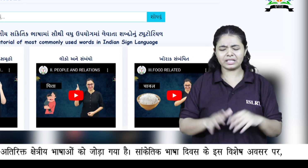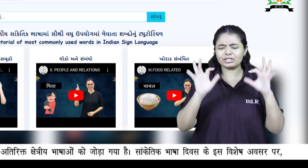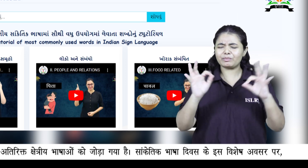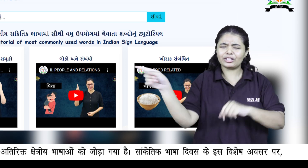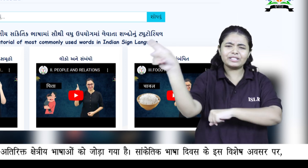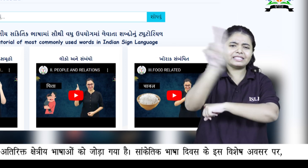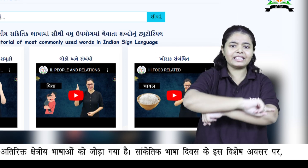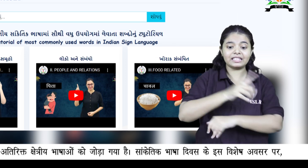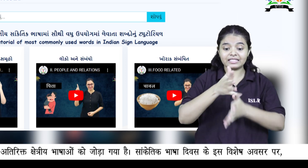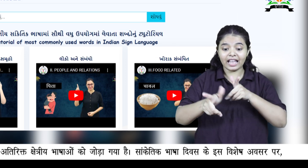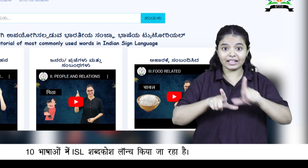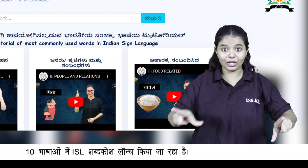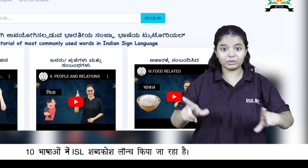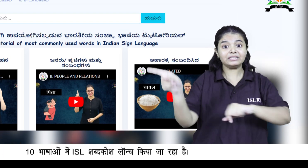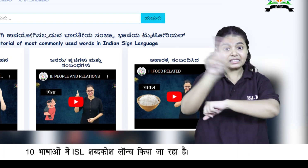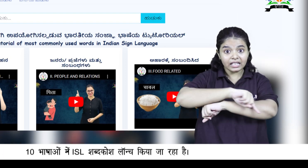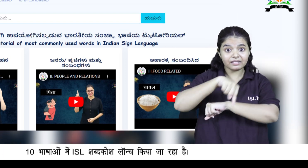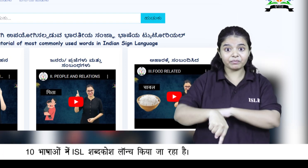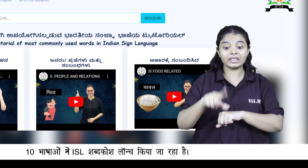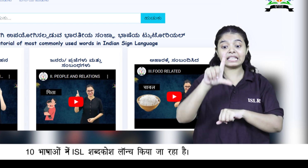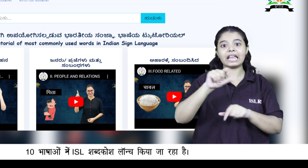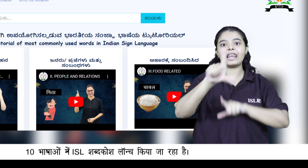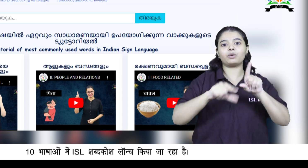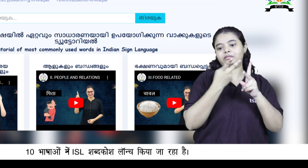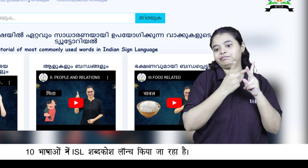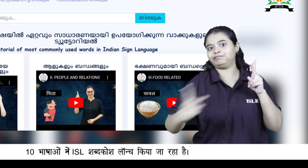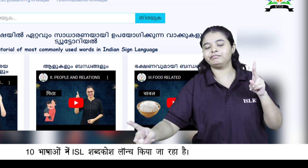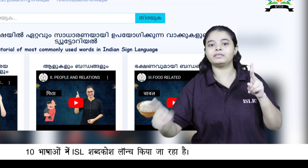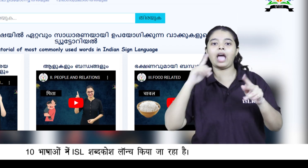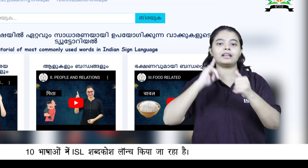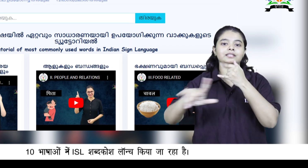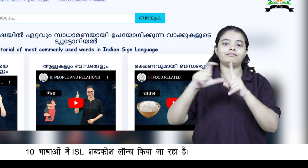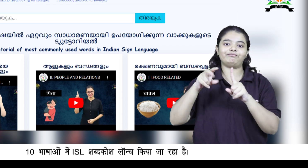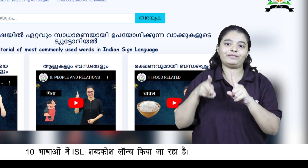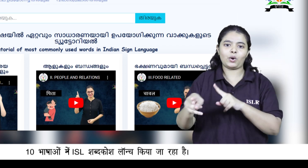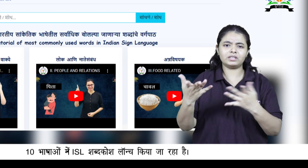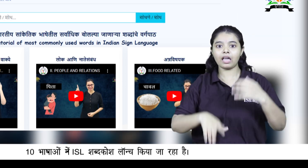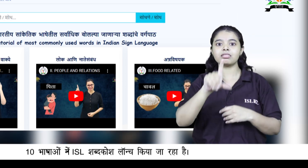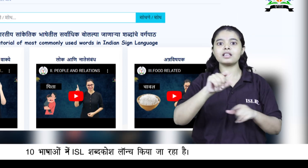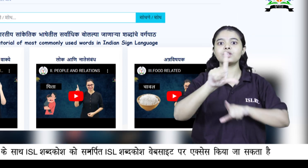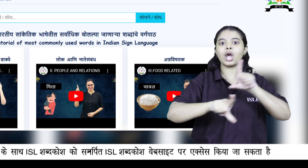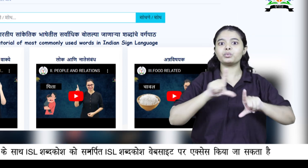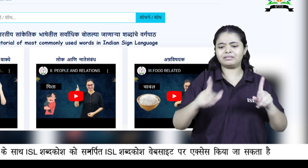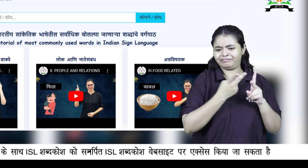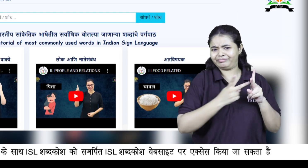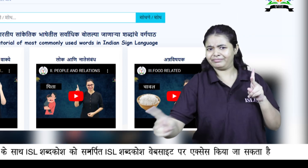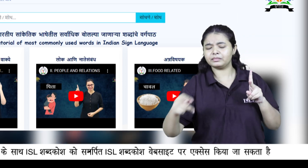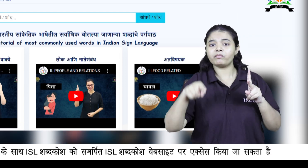के इस विशेश अवसर पर दस भाशाओं में ISL शब्दकोश लॉंच किया जा रहा है इन दस भाशाओं के साथ